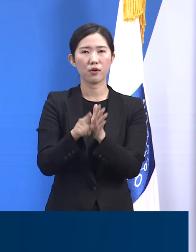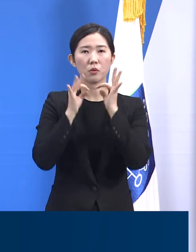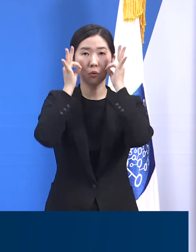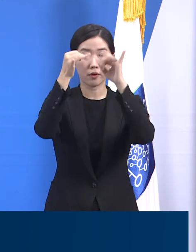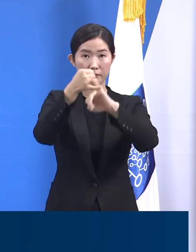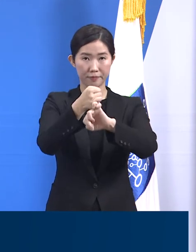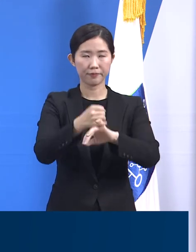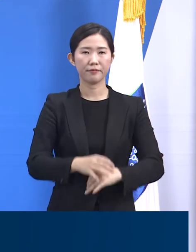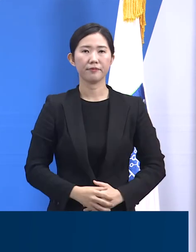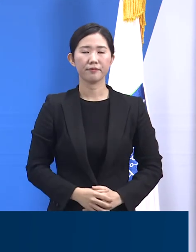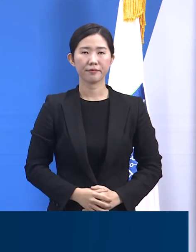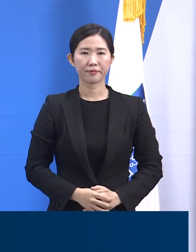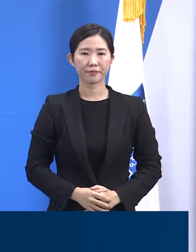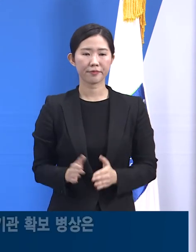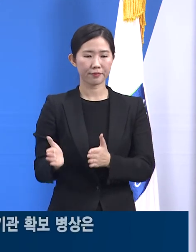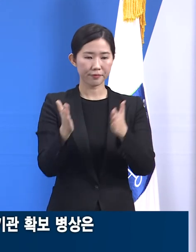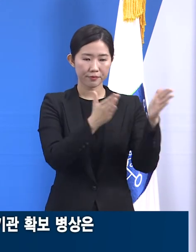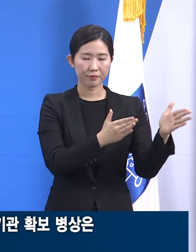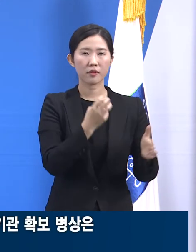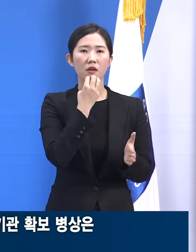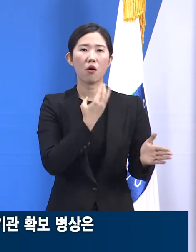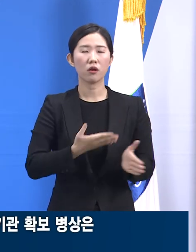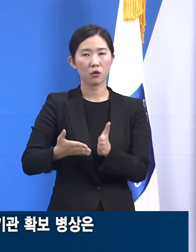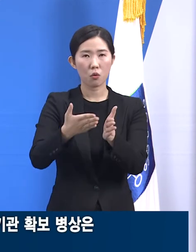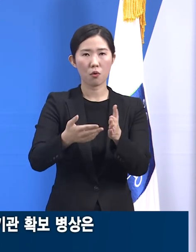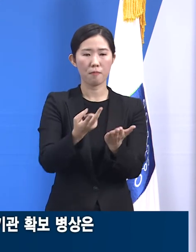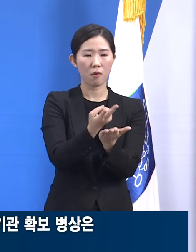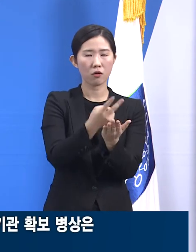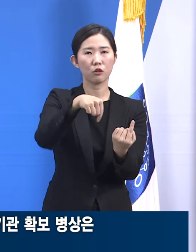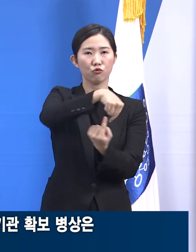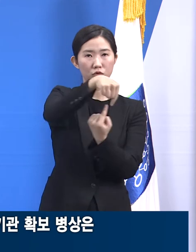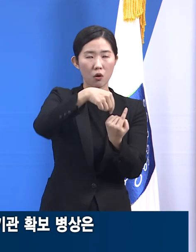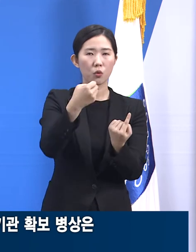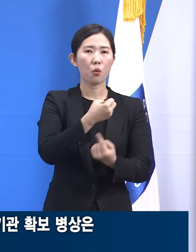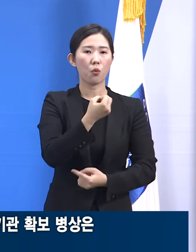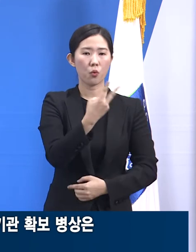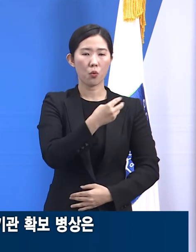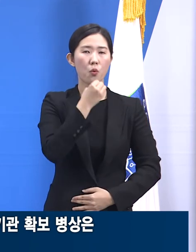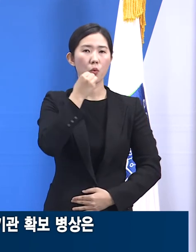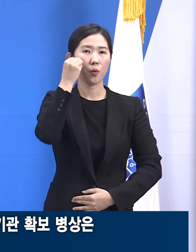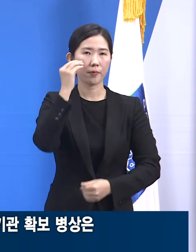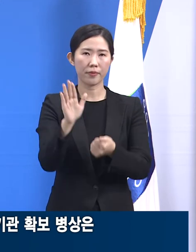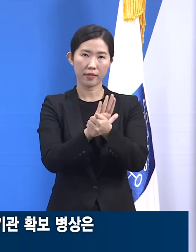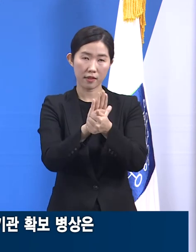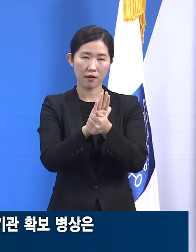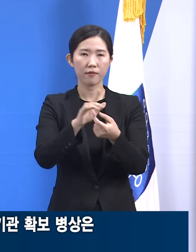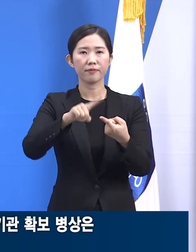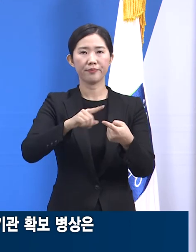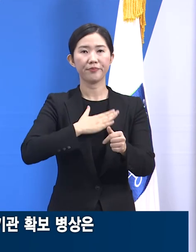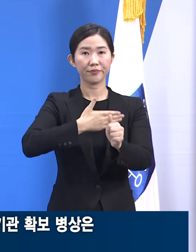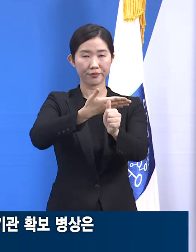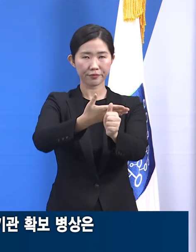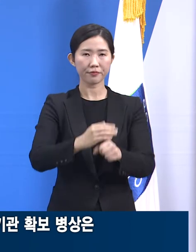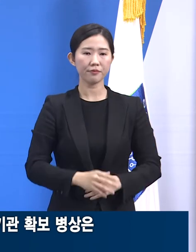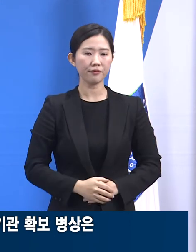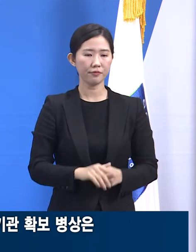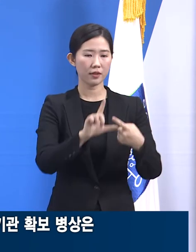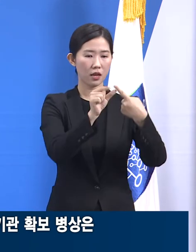다음은 경기도 병상 운영 및 홈케어 시스템 현황입니다. 1월 5일 0시 기준